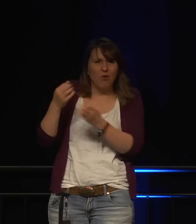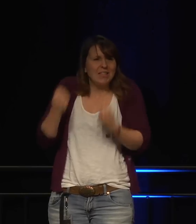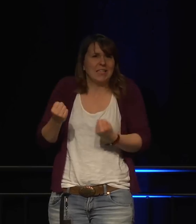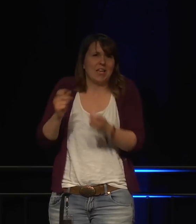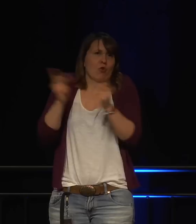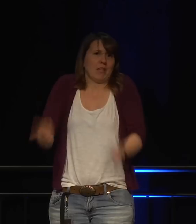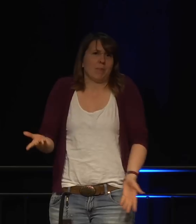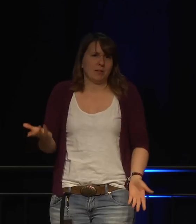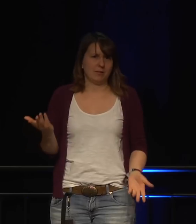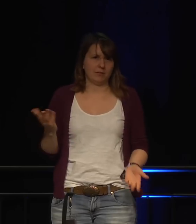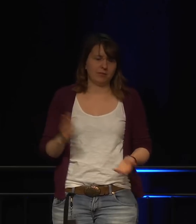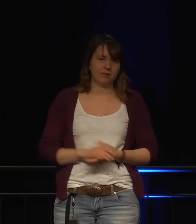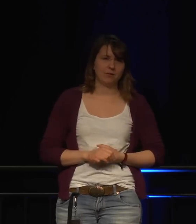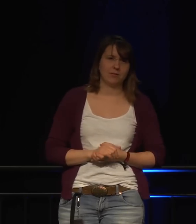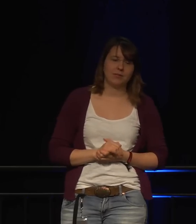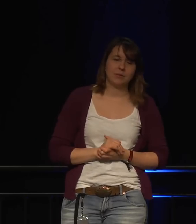Die wussten einfach nichts.